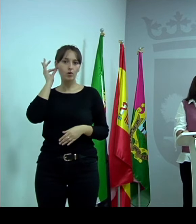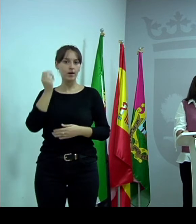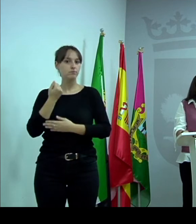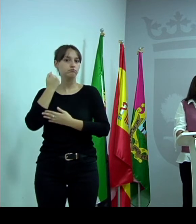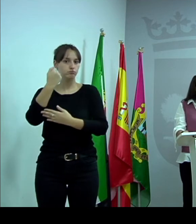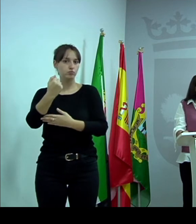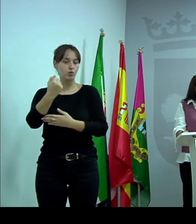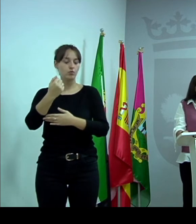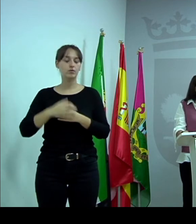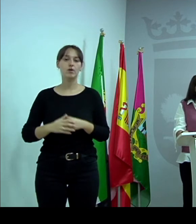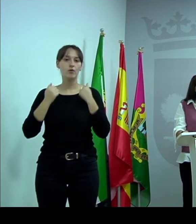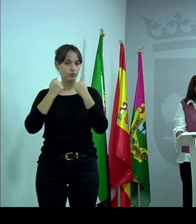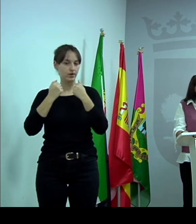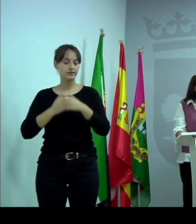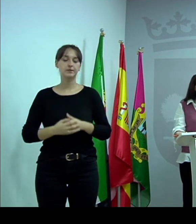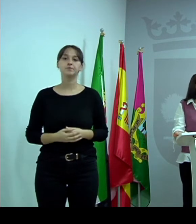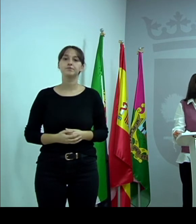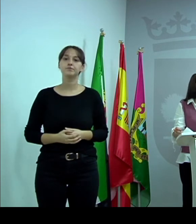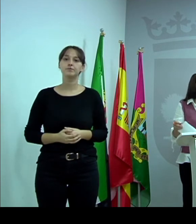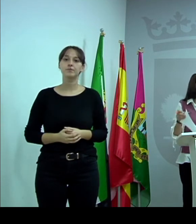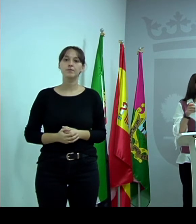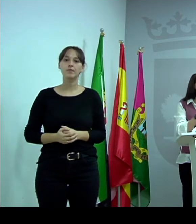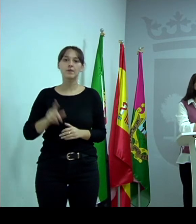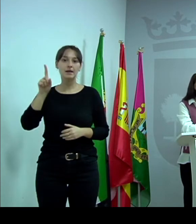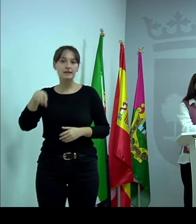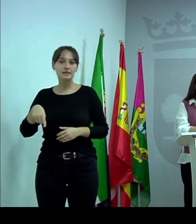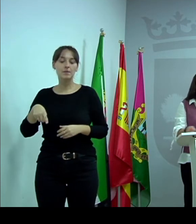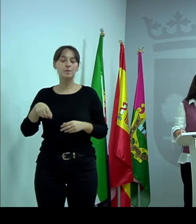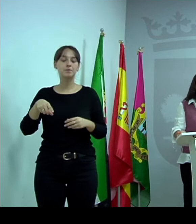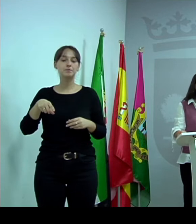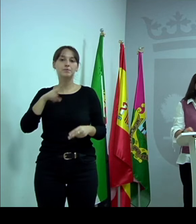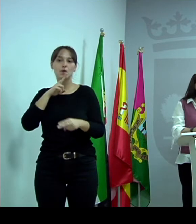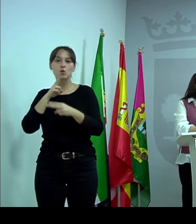y el cuarto eje las nuevas masculinidades.